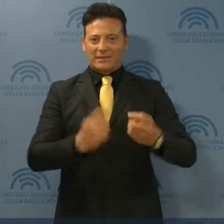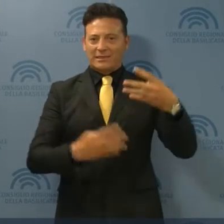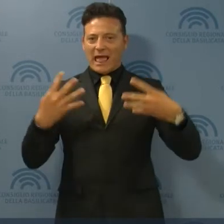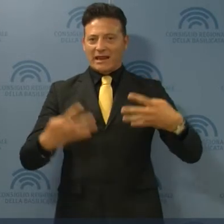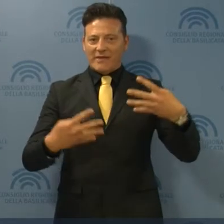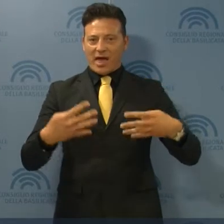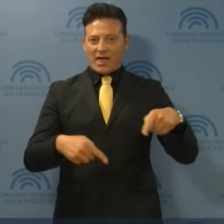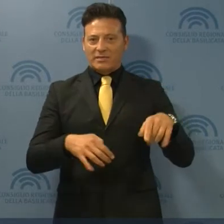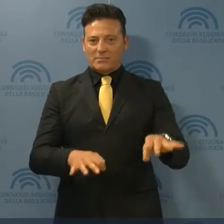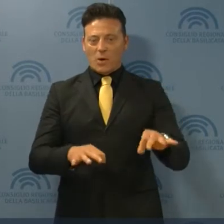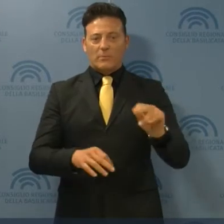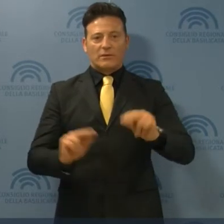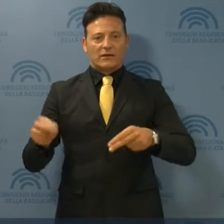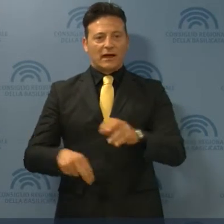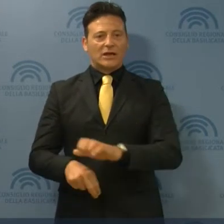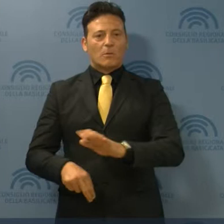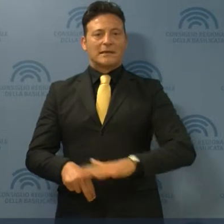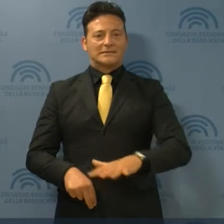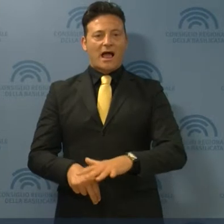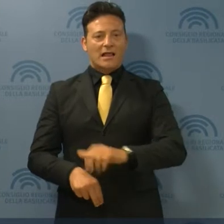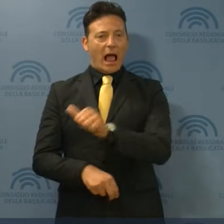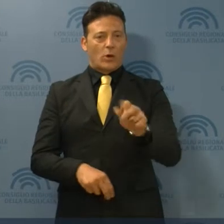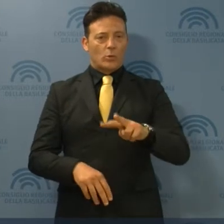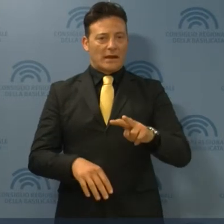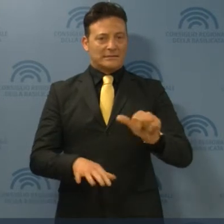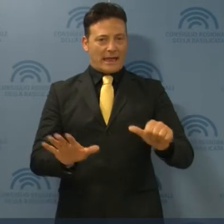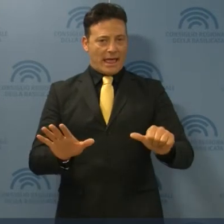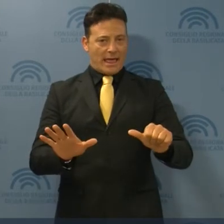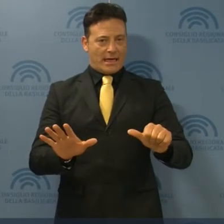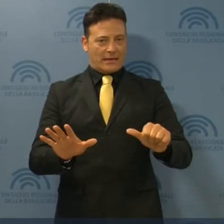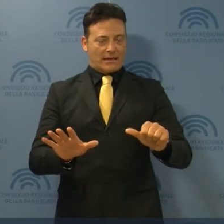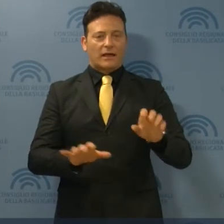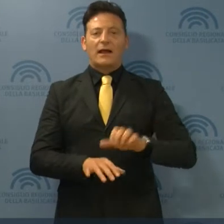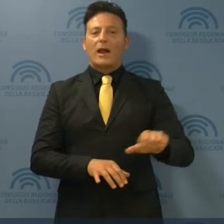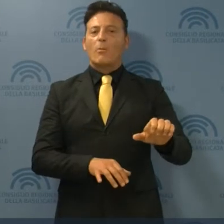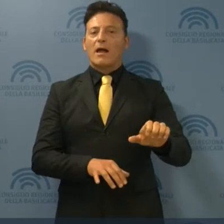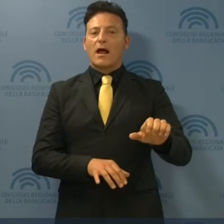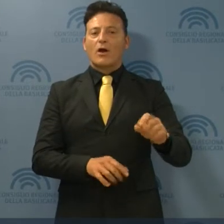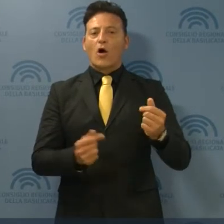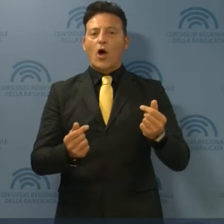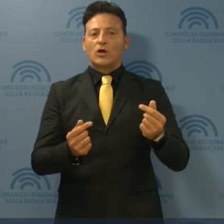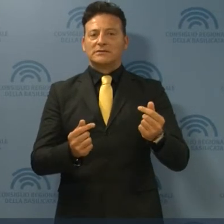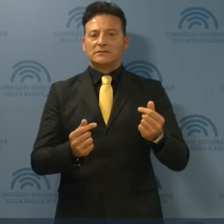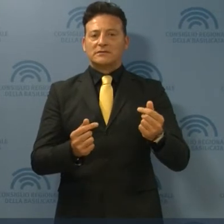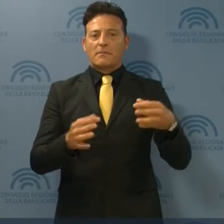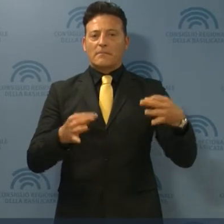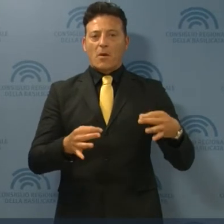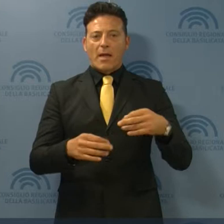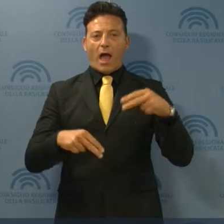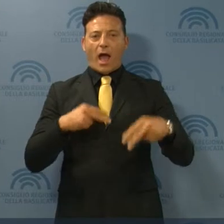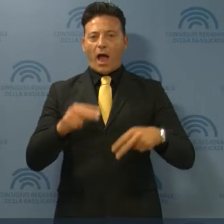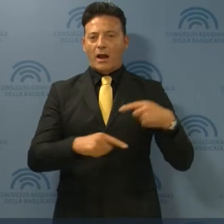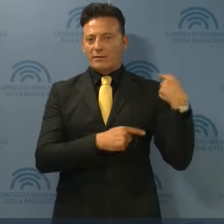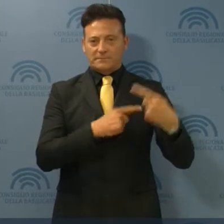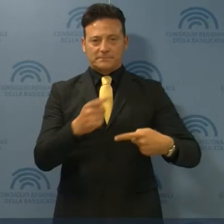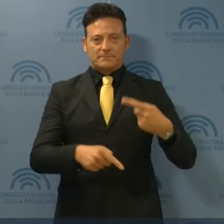sottoscritti dalla regione Basilicata nel 2006 e recuperare i costi sostenuti in questi anni.